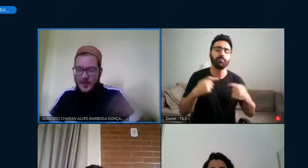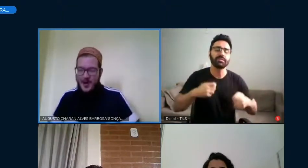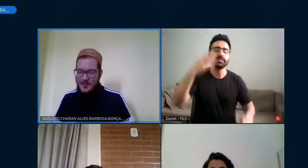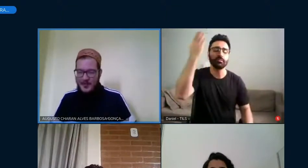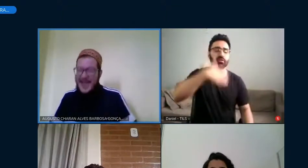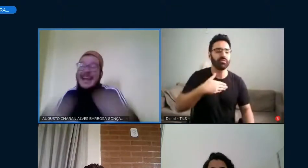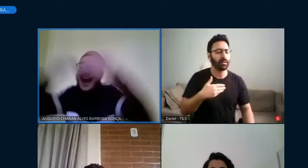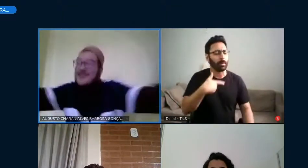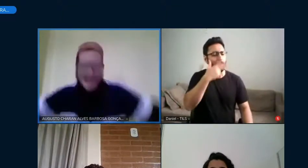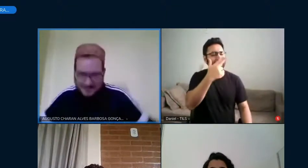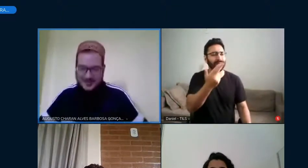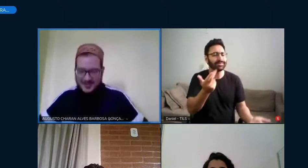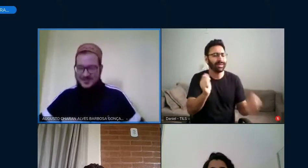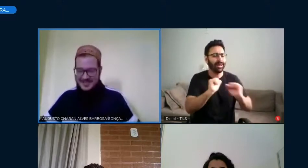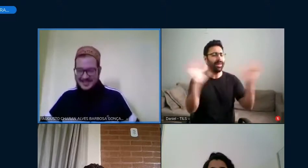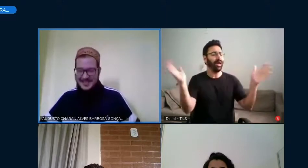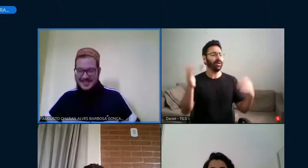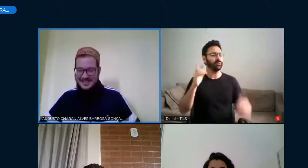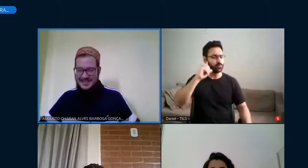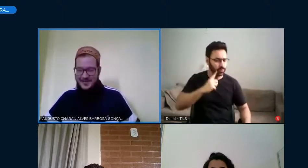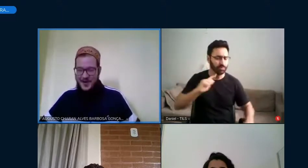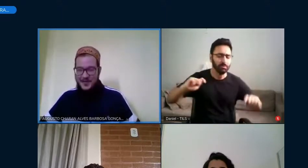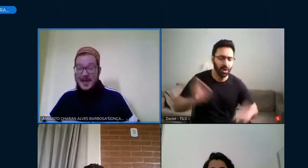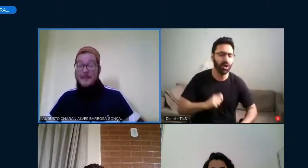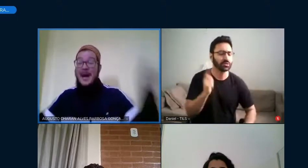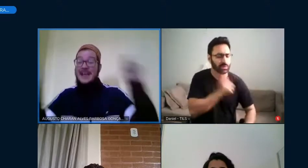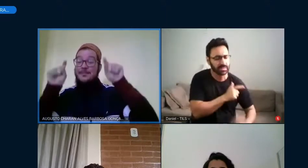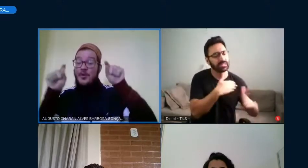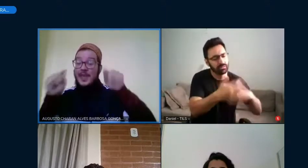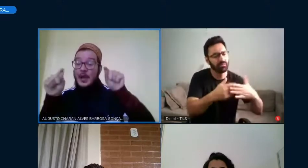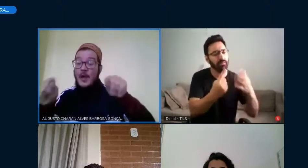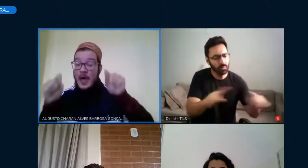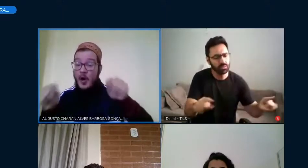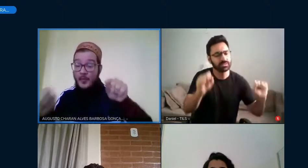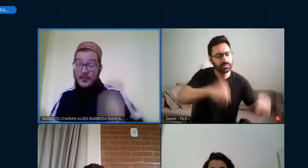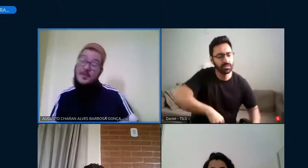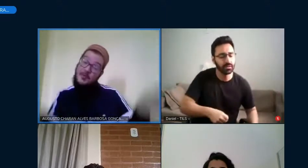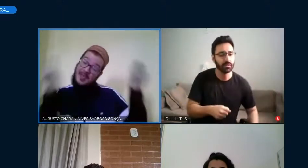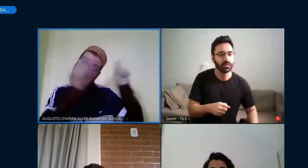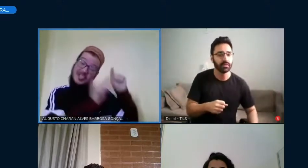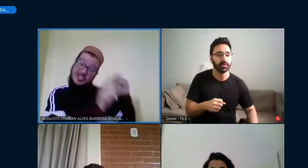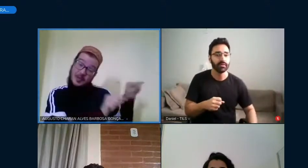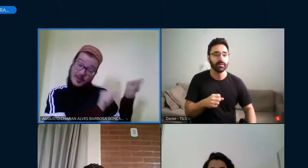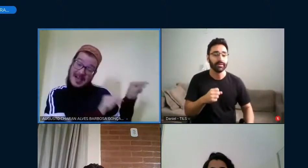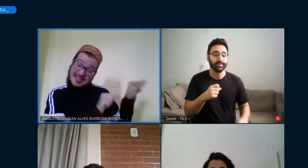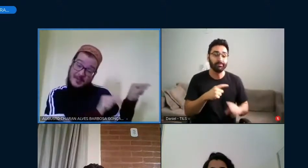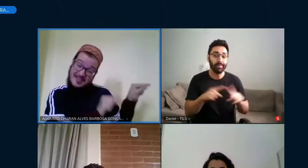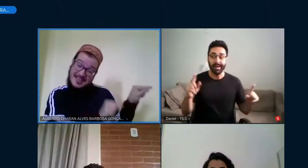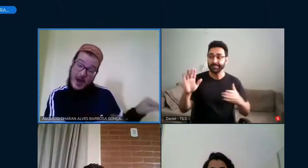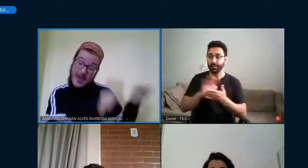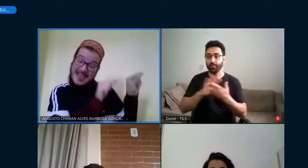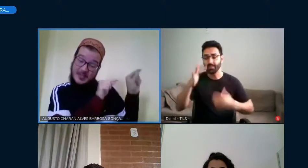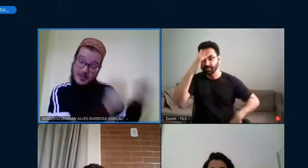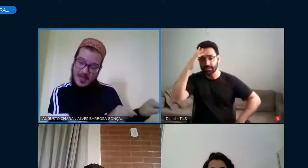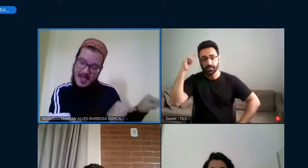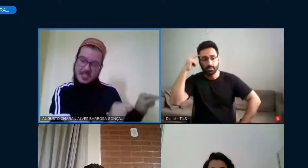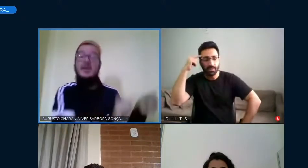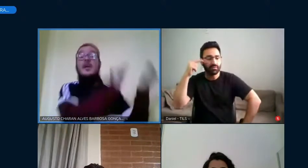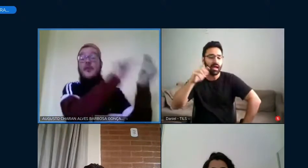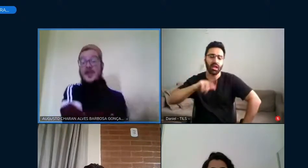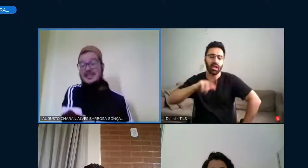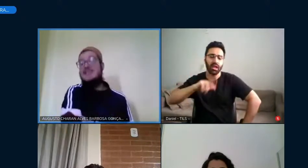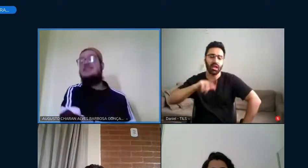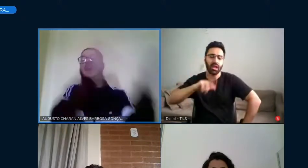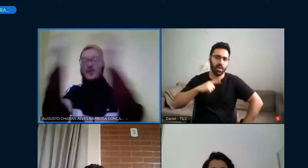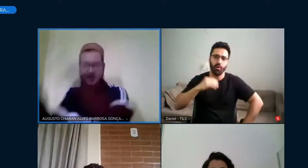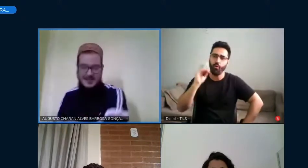Parece tão óbvio, é claro que as pessoas surdas se desenvolvem, mas por que não é óbvio? por que a gente tem uma educação musical explodente,